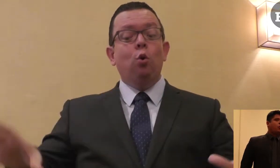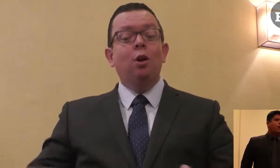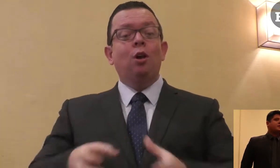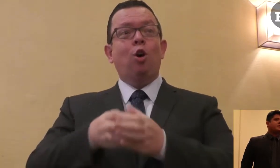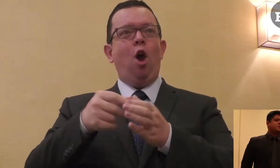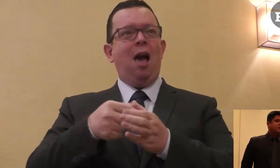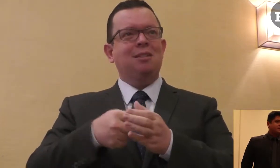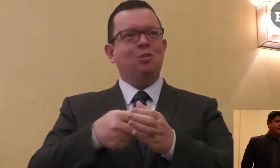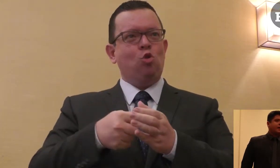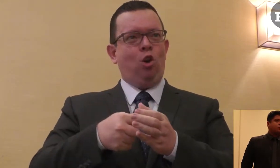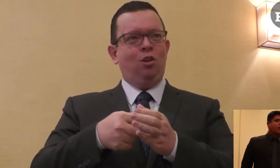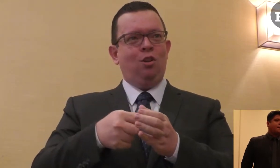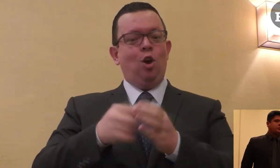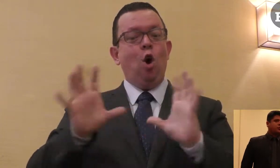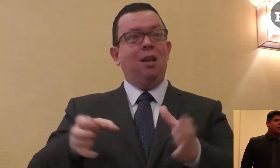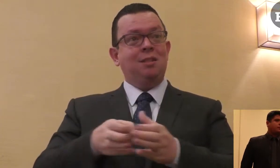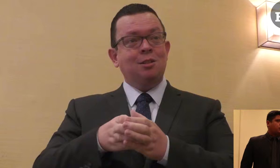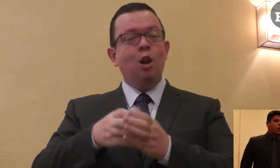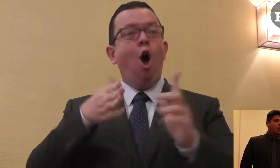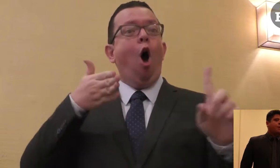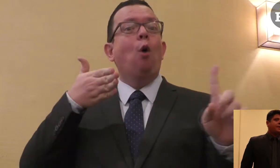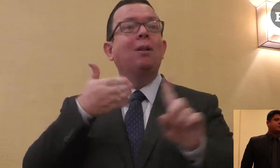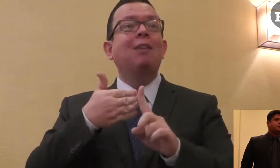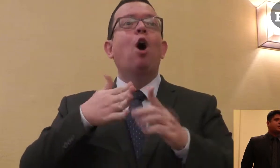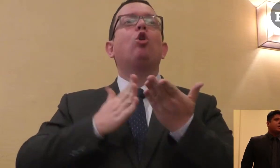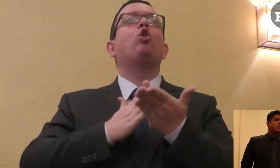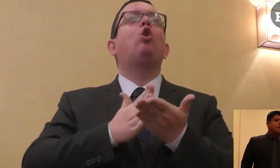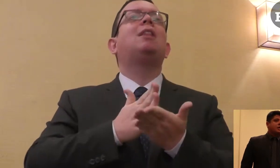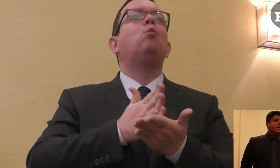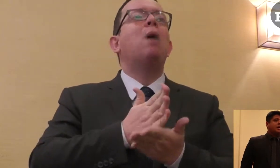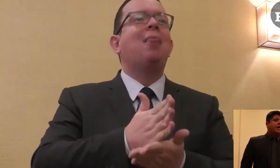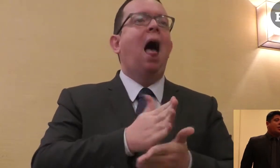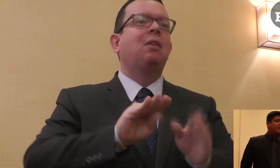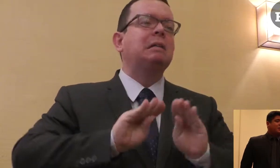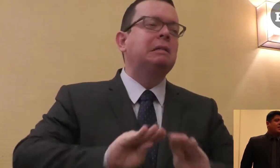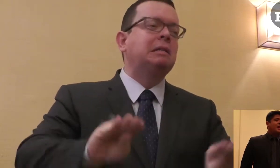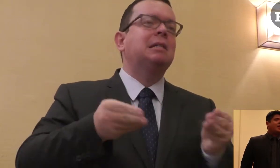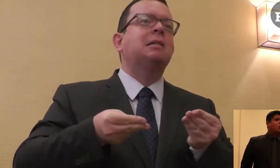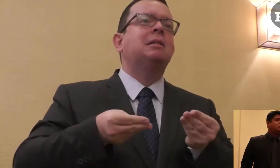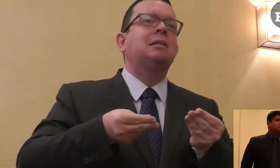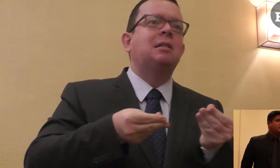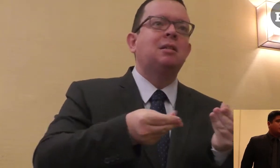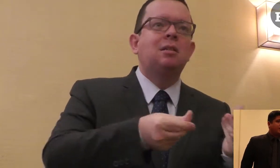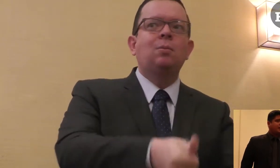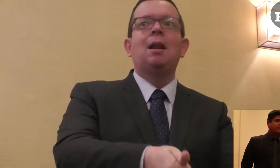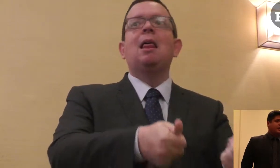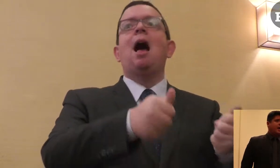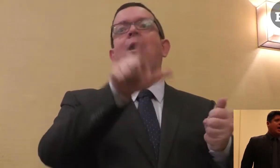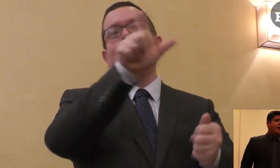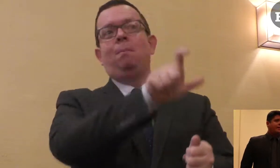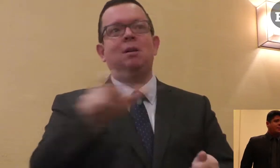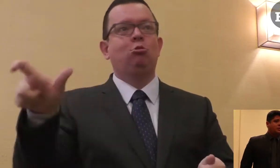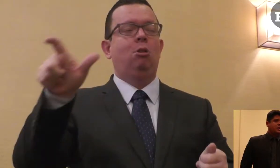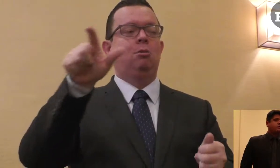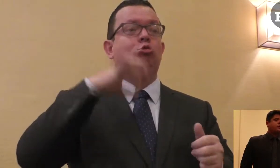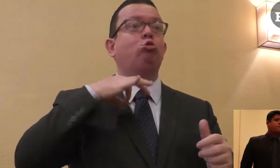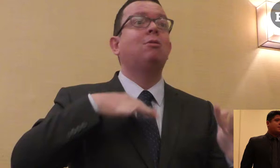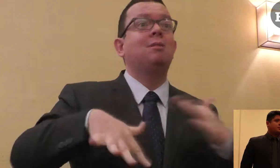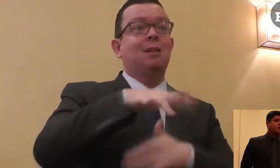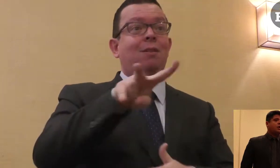poder sensibilizar a todas las personas en todos los espacios y el objetivo es darle continuidad a este proceso de formación